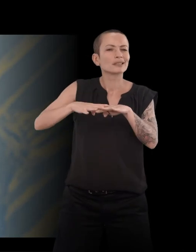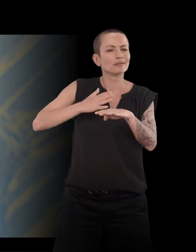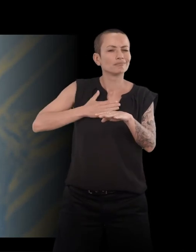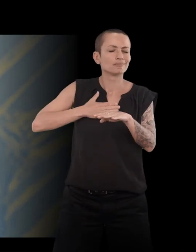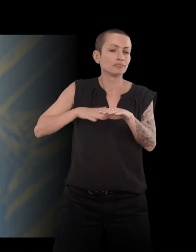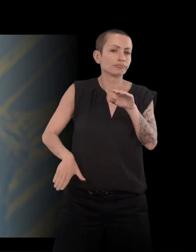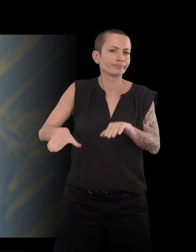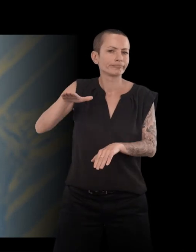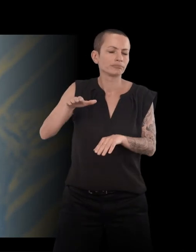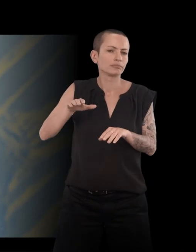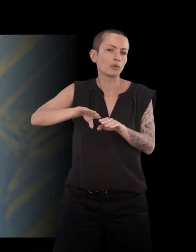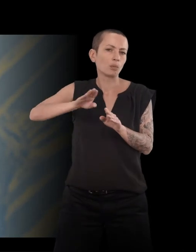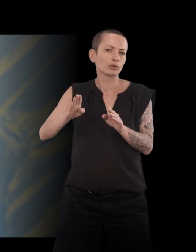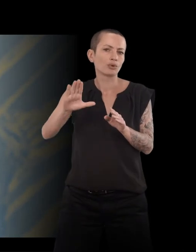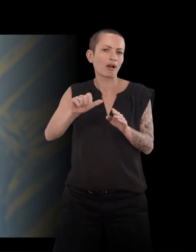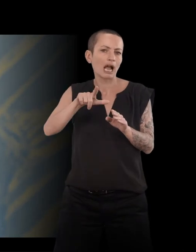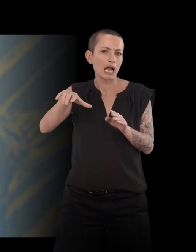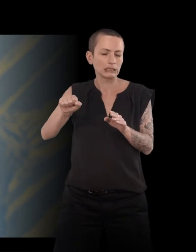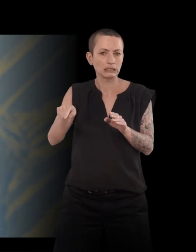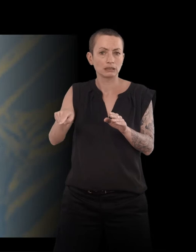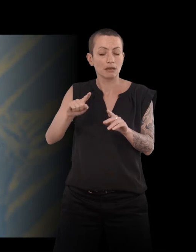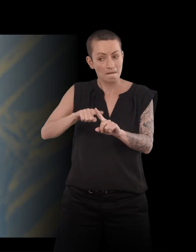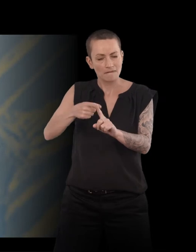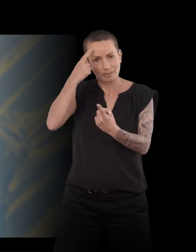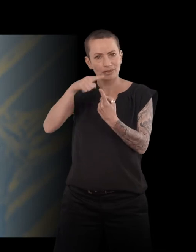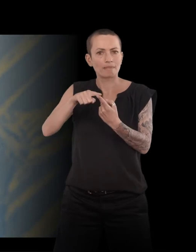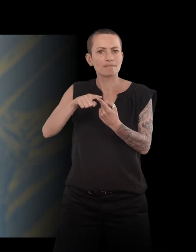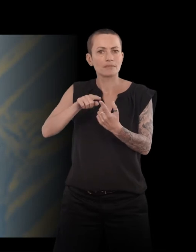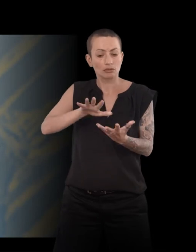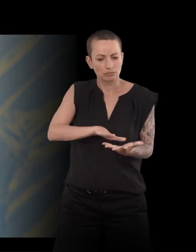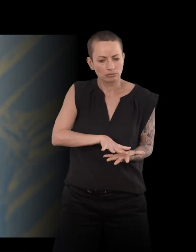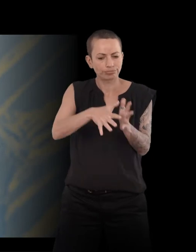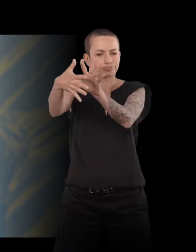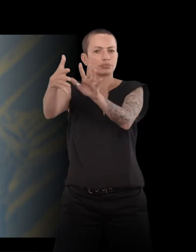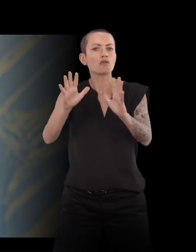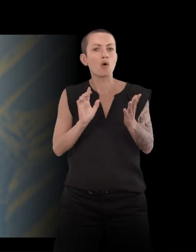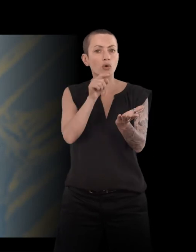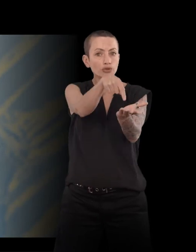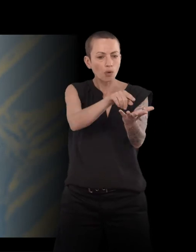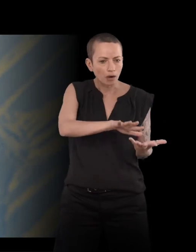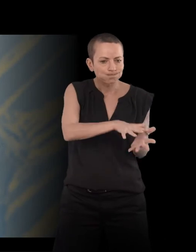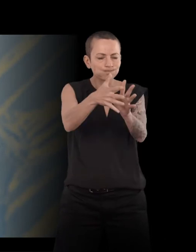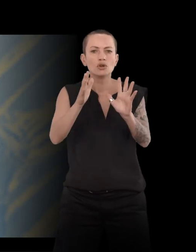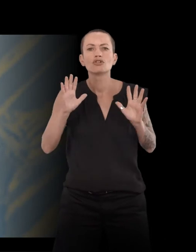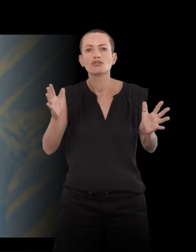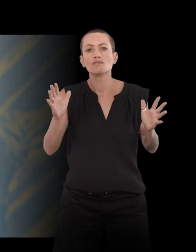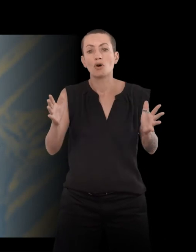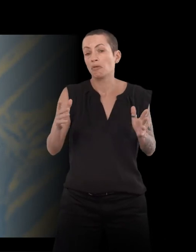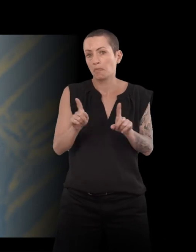avait été un film sur la transformation, comment les lieux se transforment. Refusé également. Et